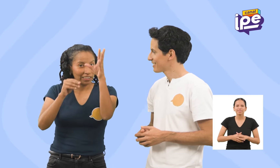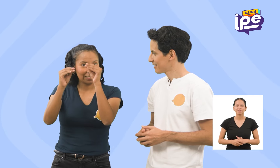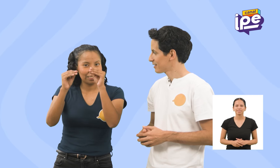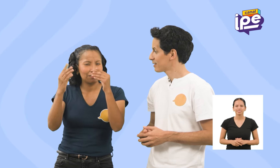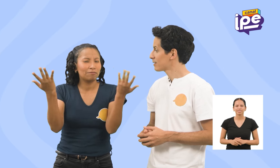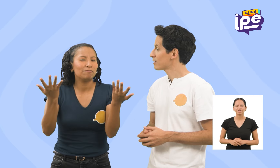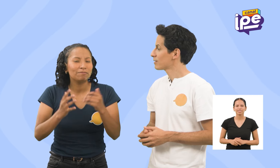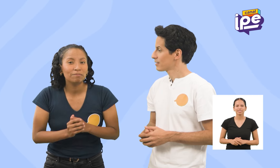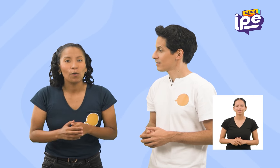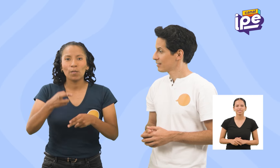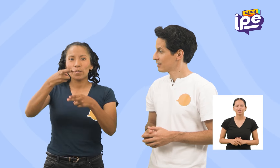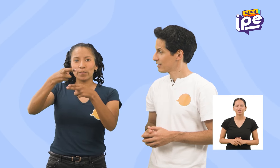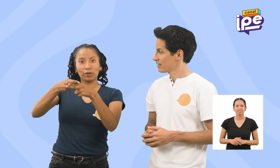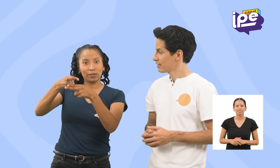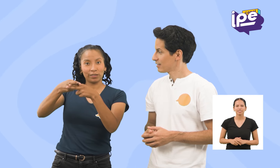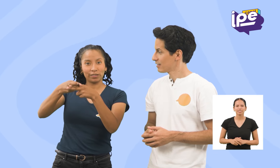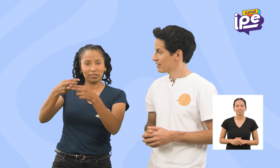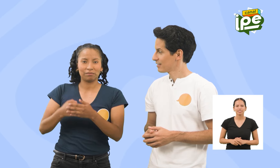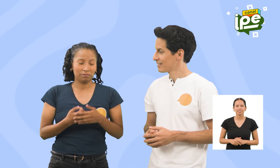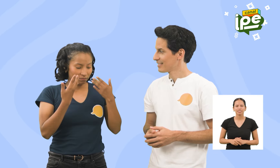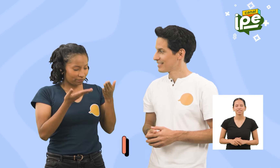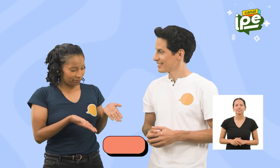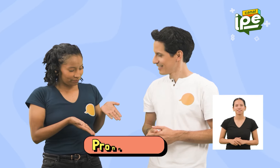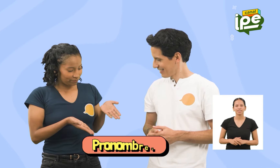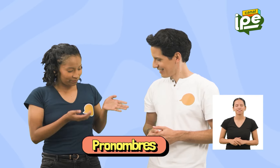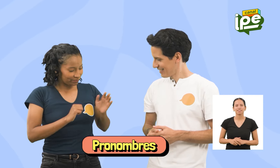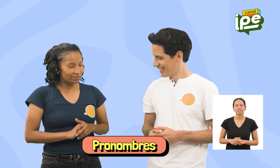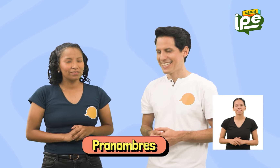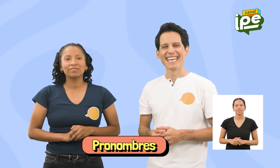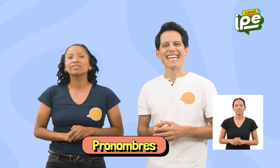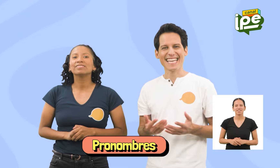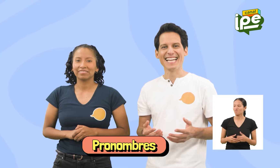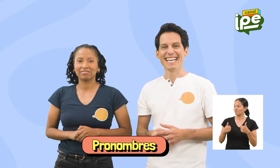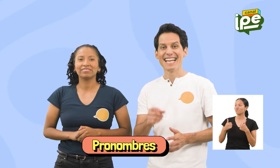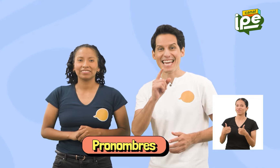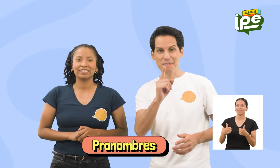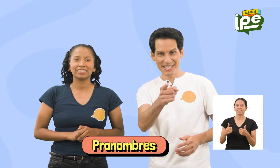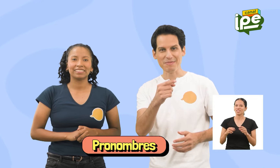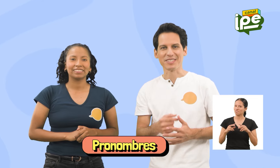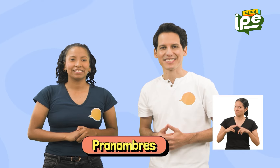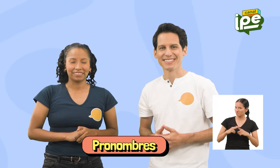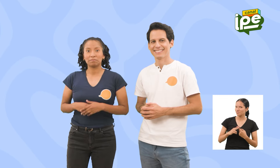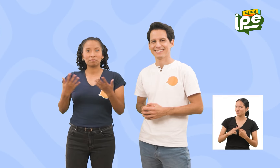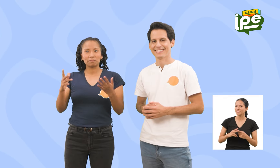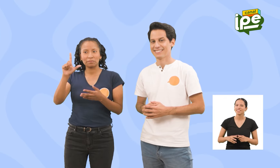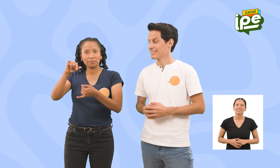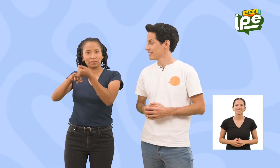Hoy vamos a aprender los pronombres. ¡Genial! ¡Empecemos! Los